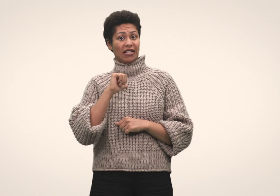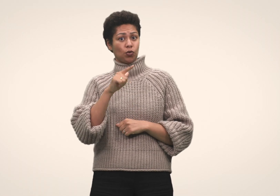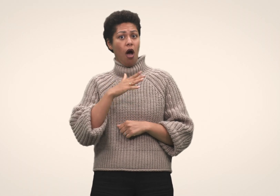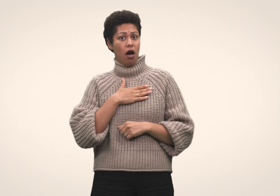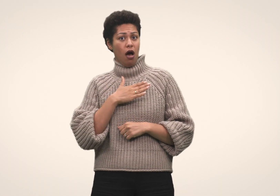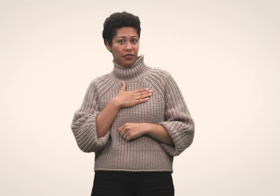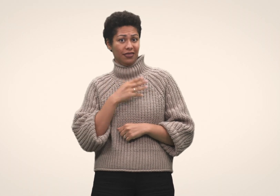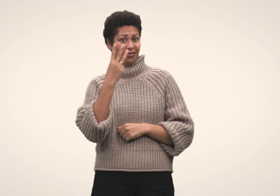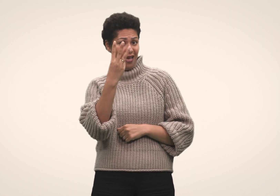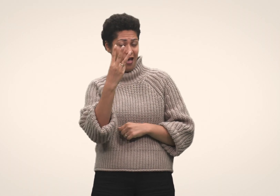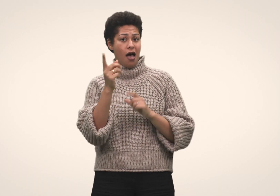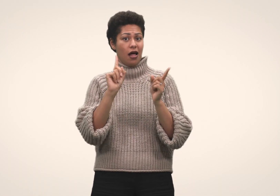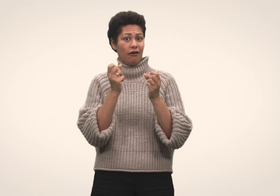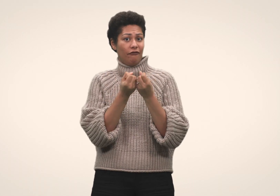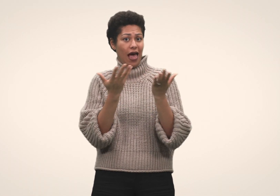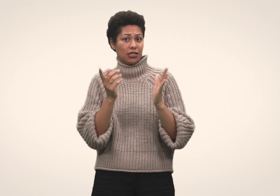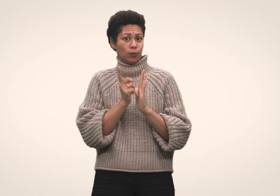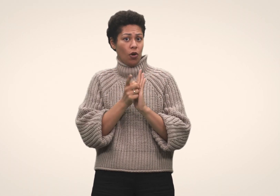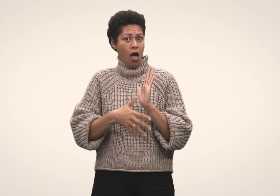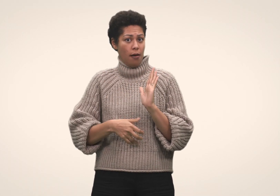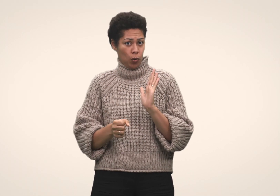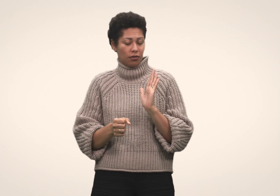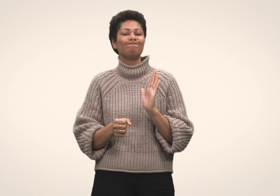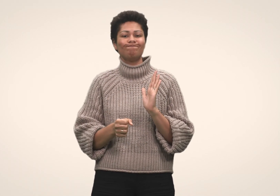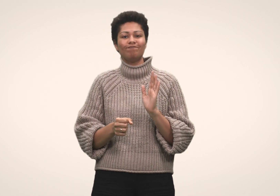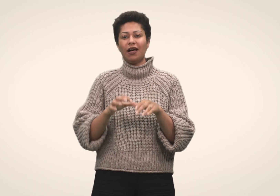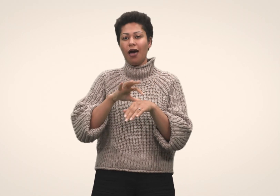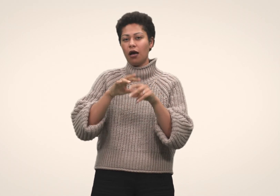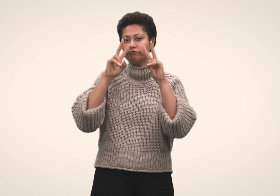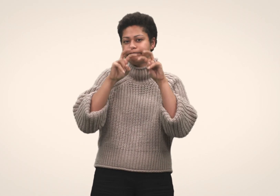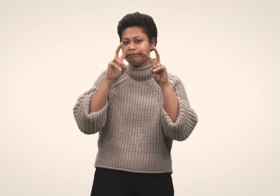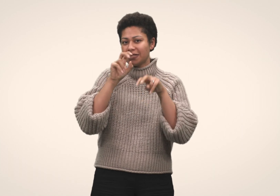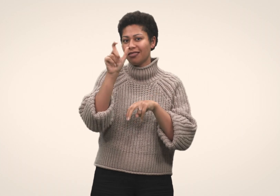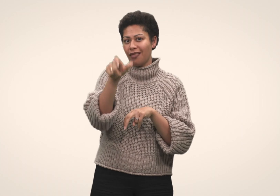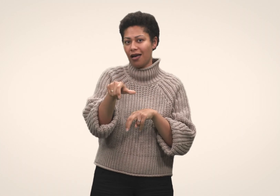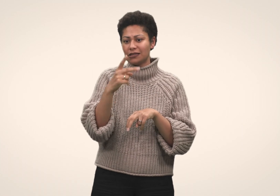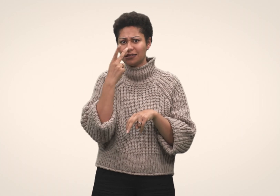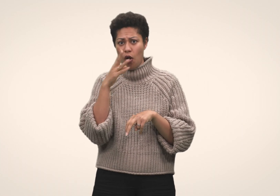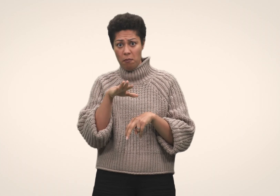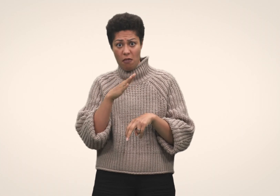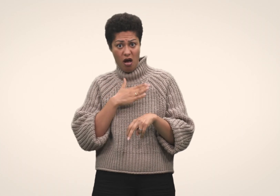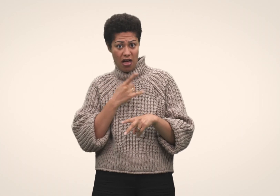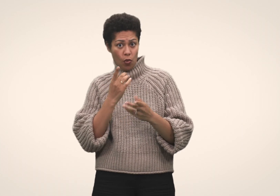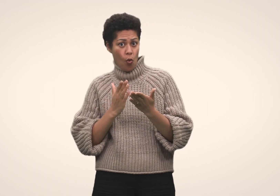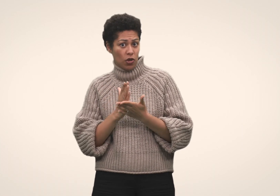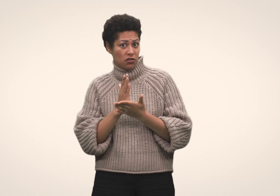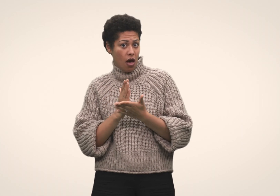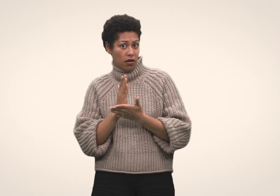Hvis du har tre eller flere spontan aborter, kan legen utrede deg for å se om det skyldes en bestemt årsak.